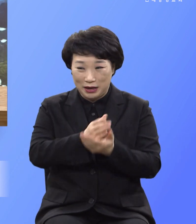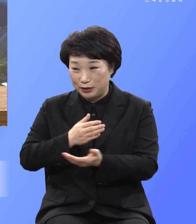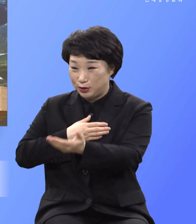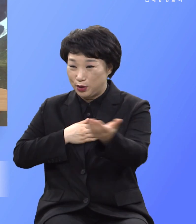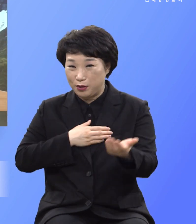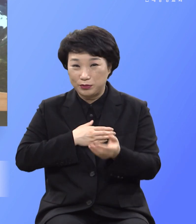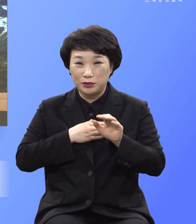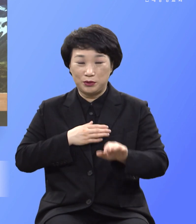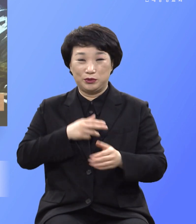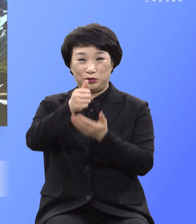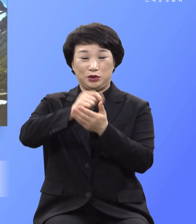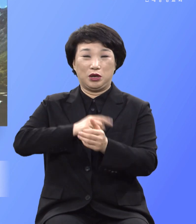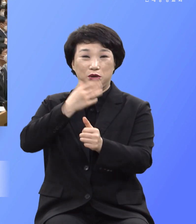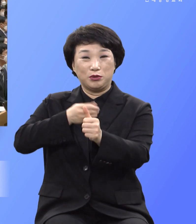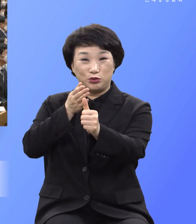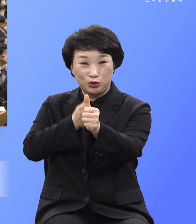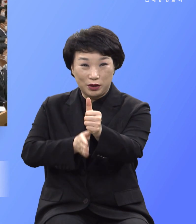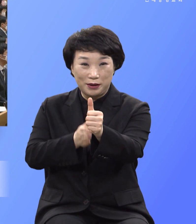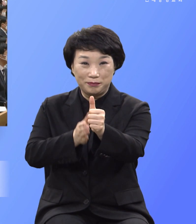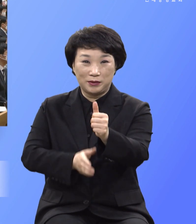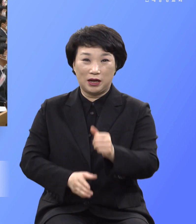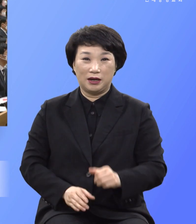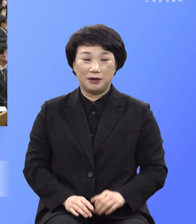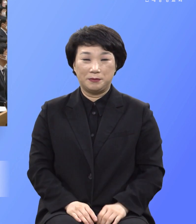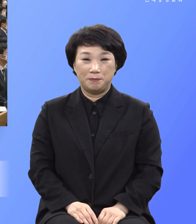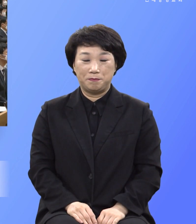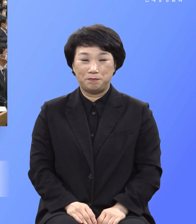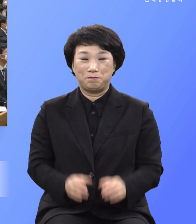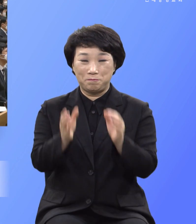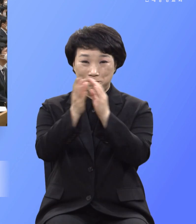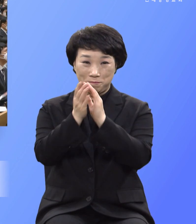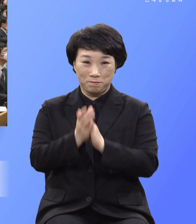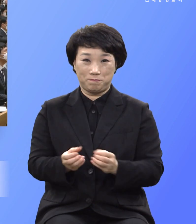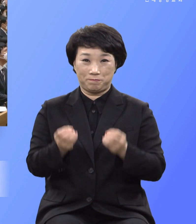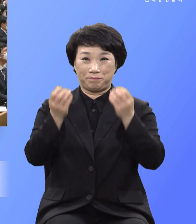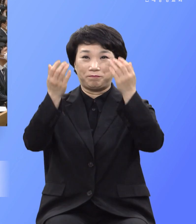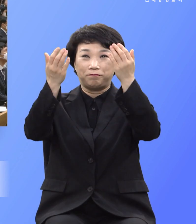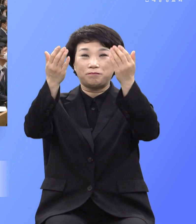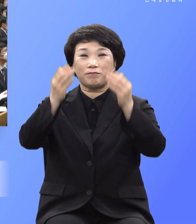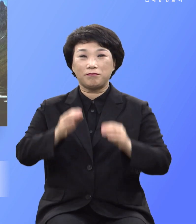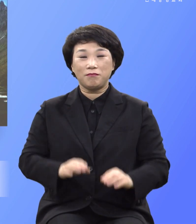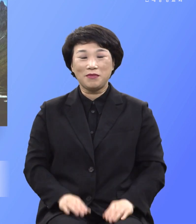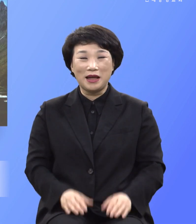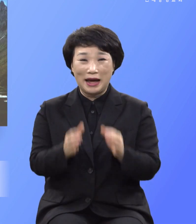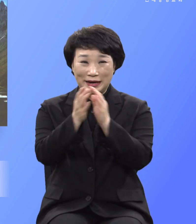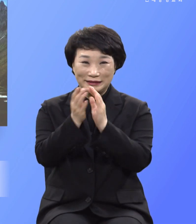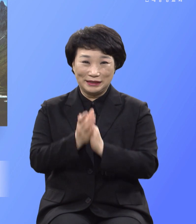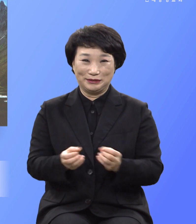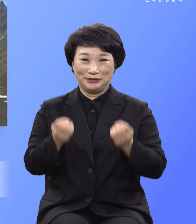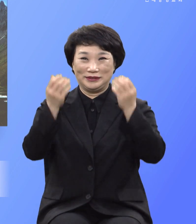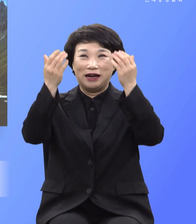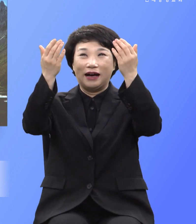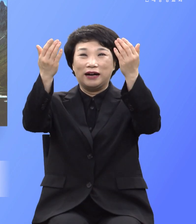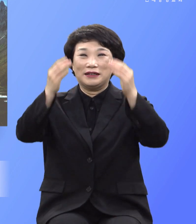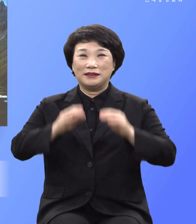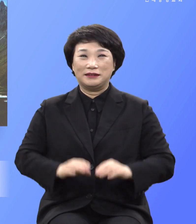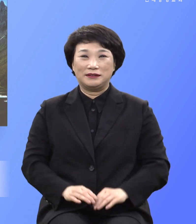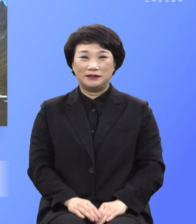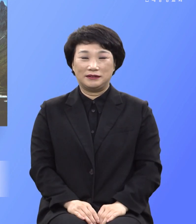주님의 이름으로 추간합니다 할렐루야 할렐루야 여기서